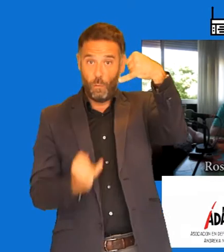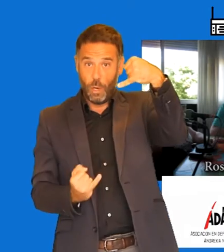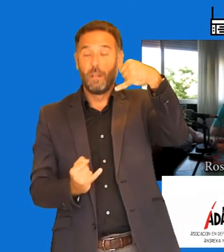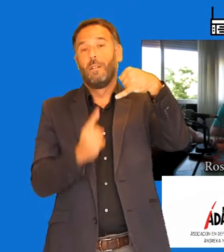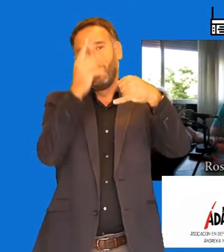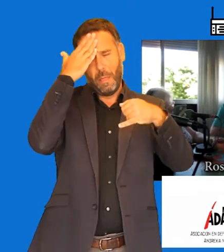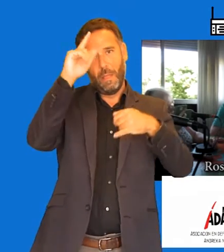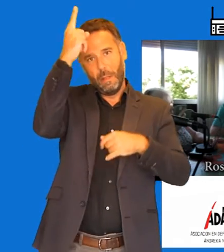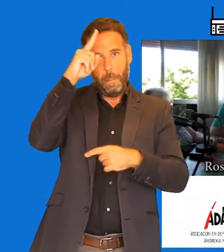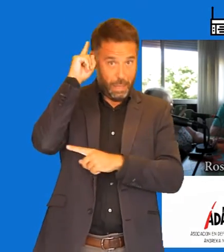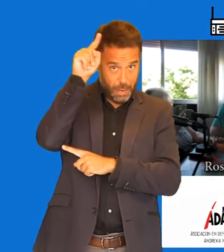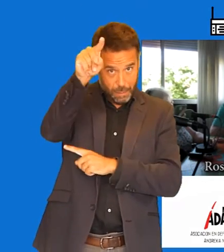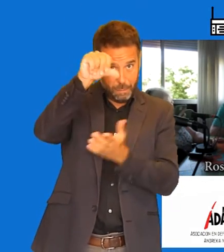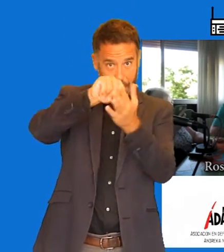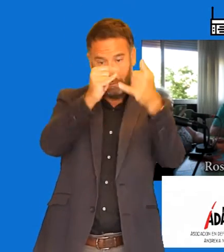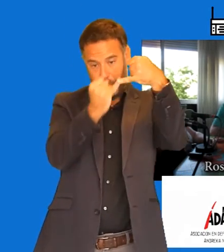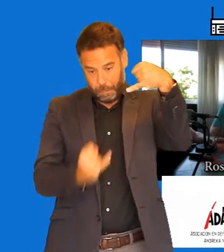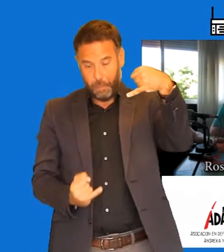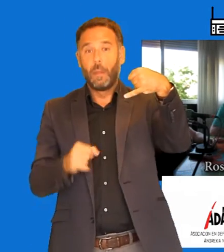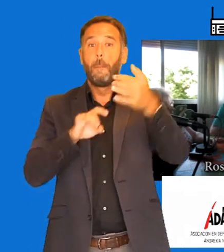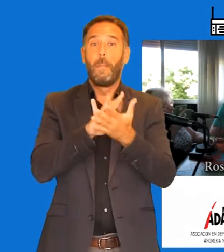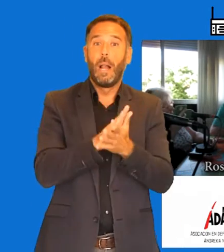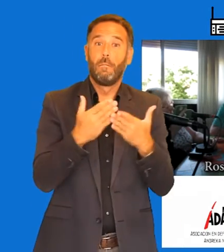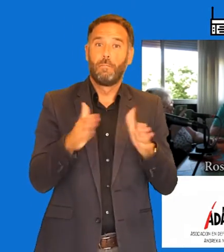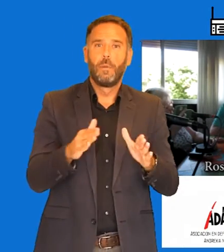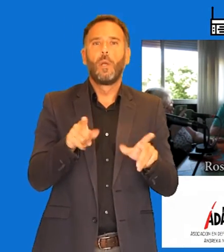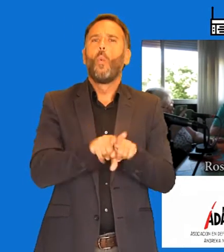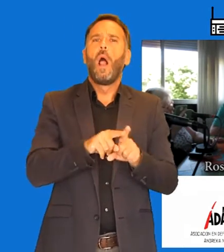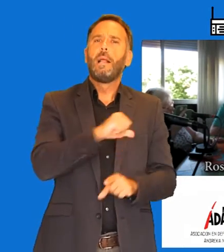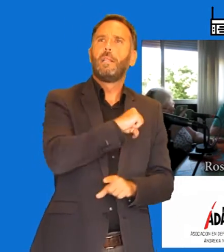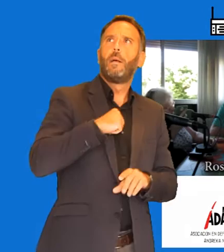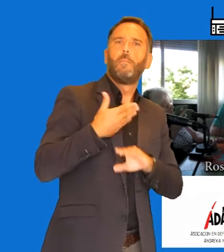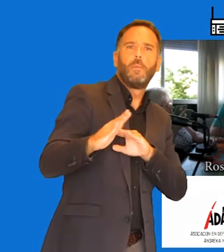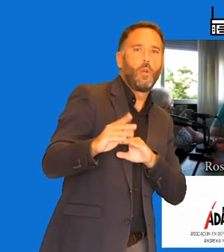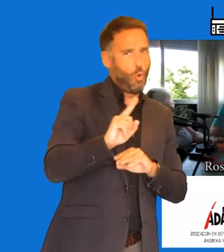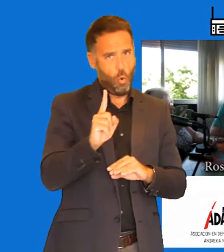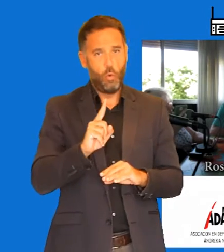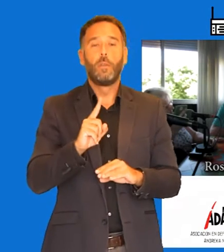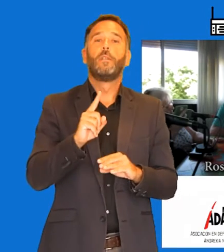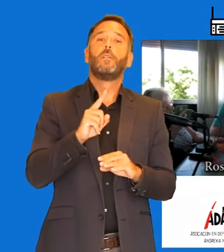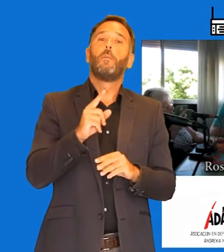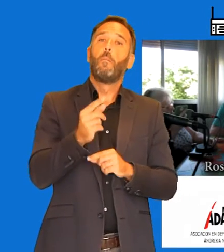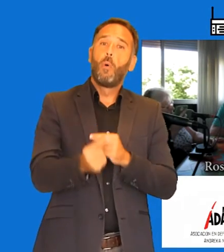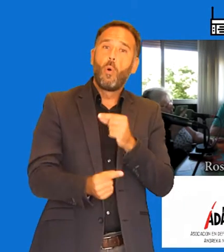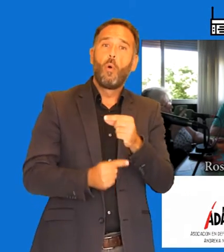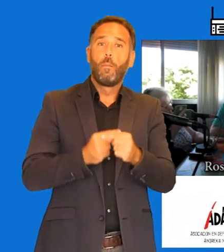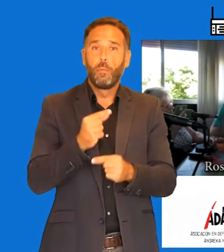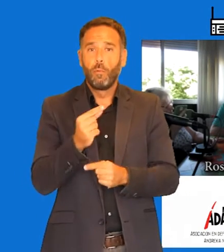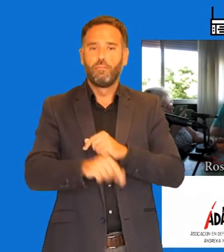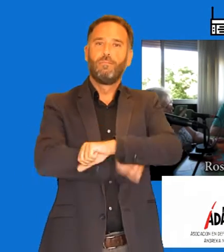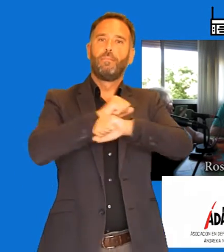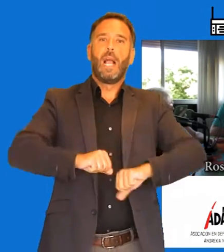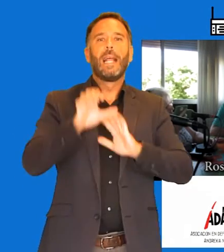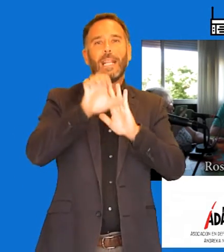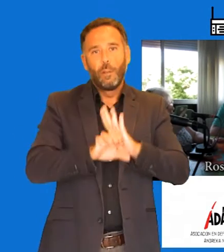en Madrid, ¿vale? Nos hacemos, no independientes, sino independientes de CIF en el 2010. Lo